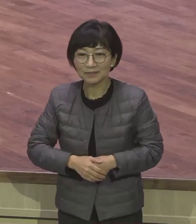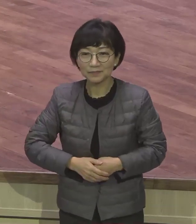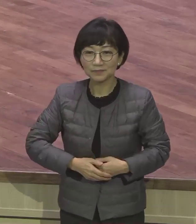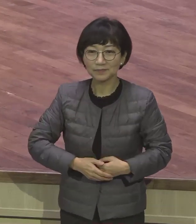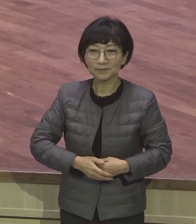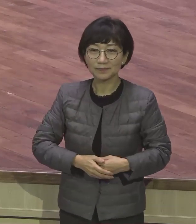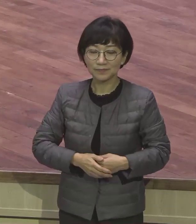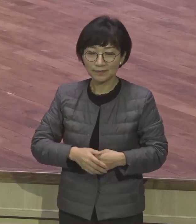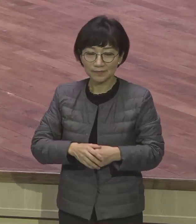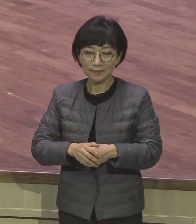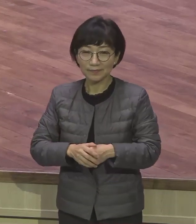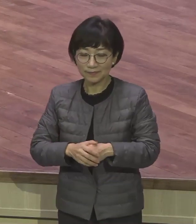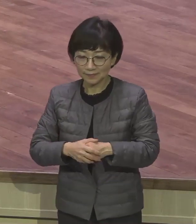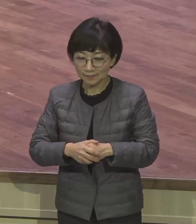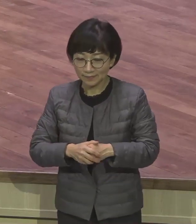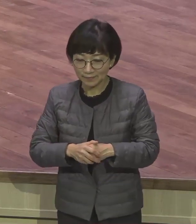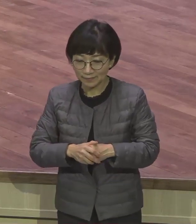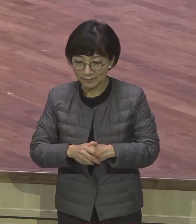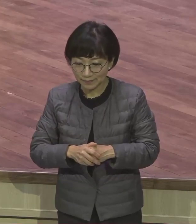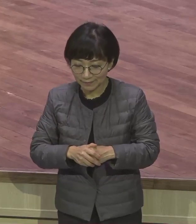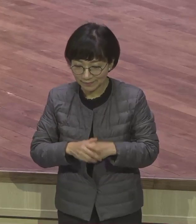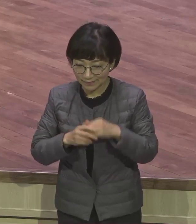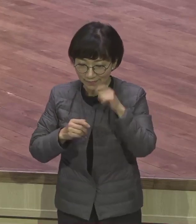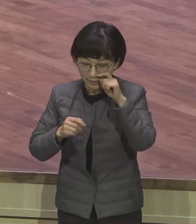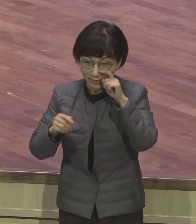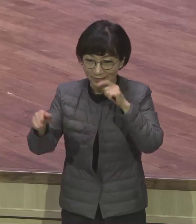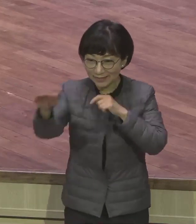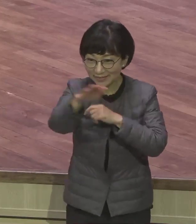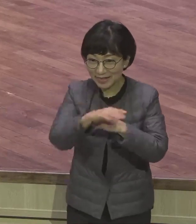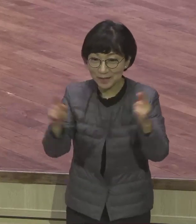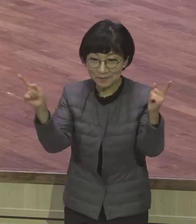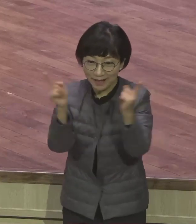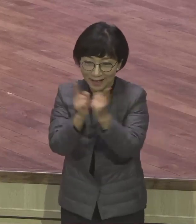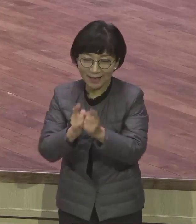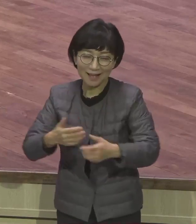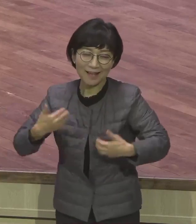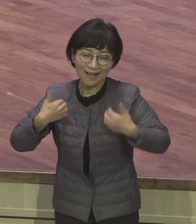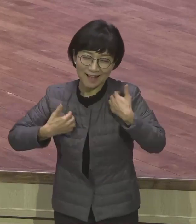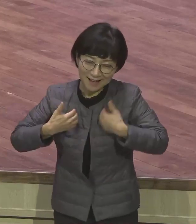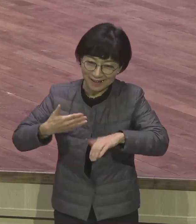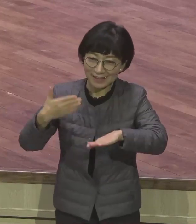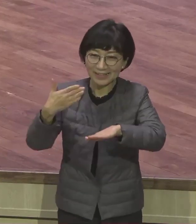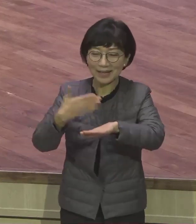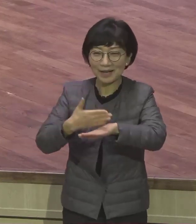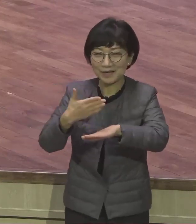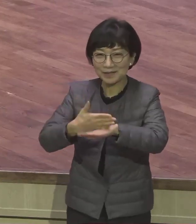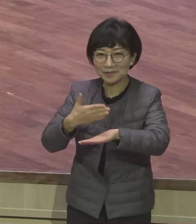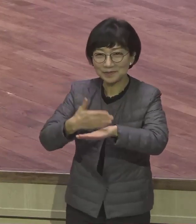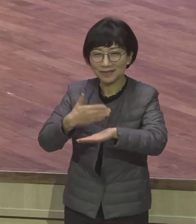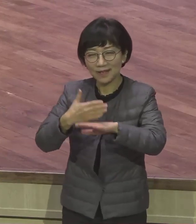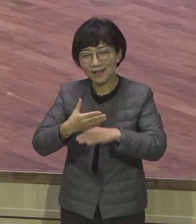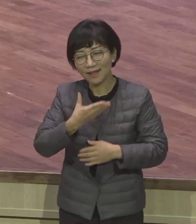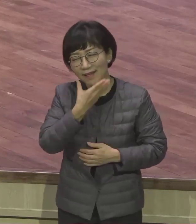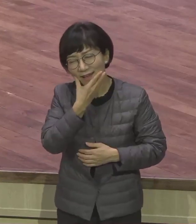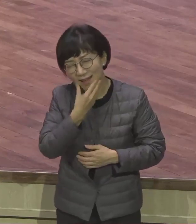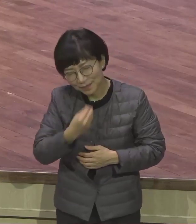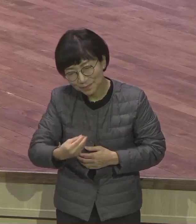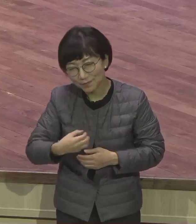교제가 천국 하나님의 너무 즐겁고 감사하고 행복하고 어쩌다가 내가 이 직분을 맡아 감격 감격 감격